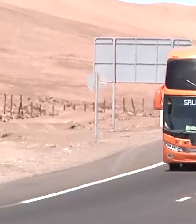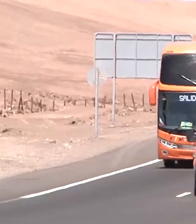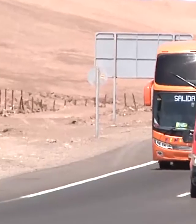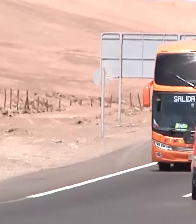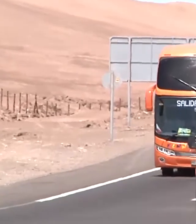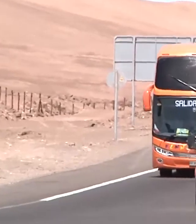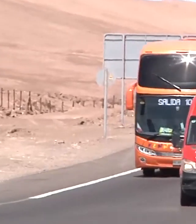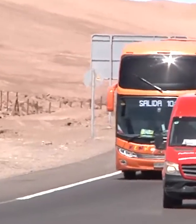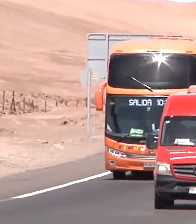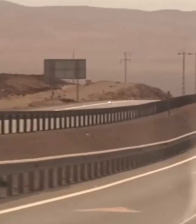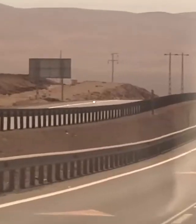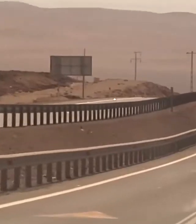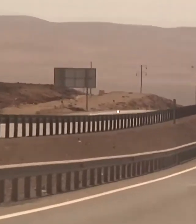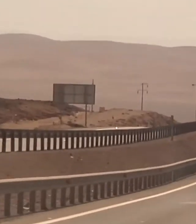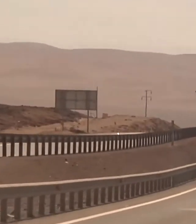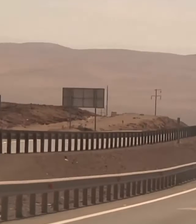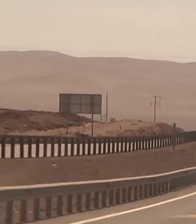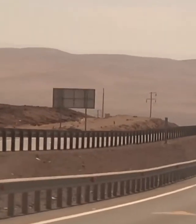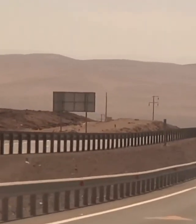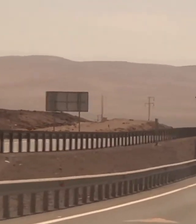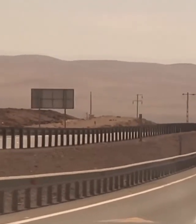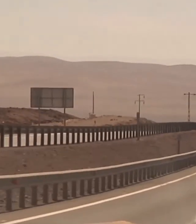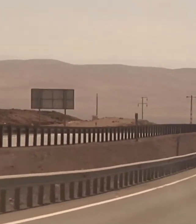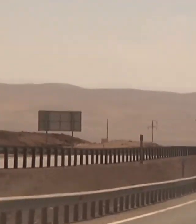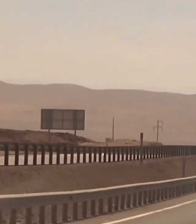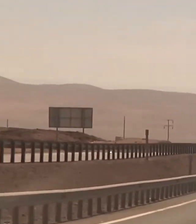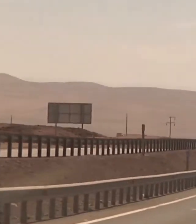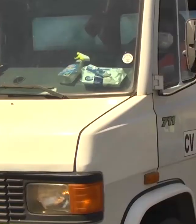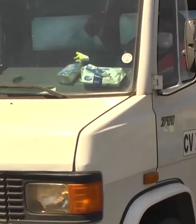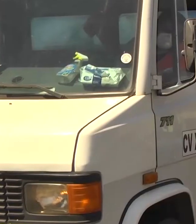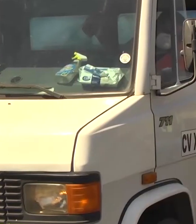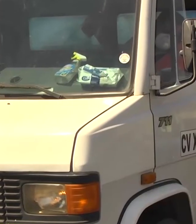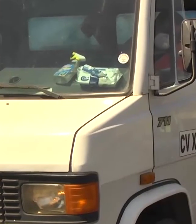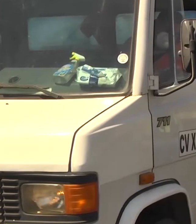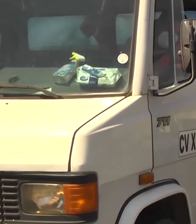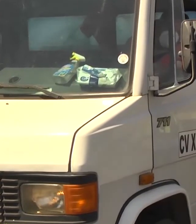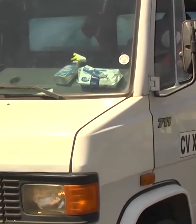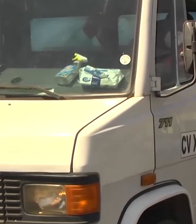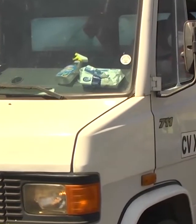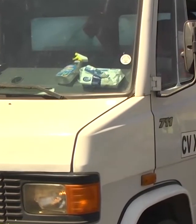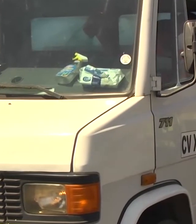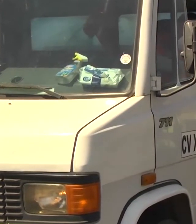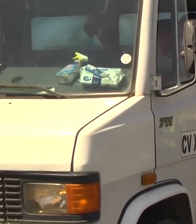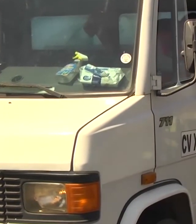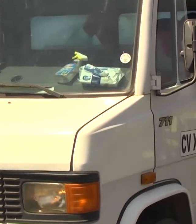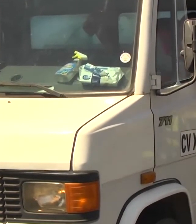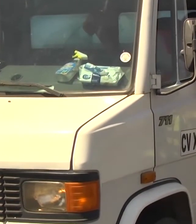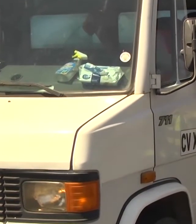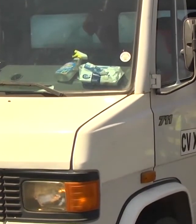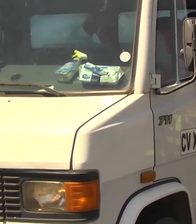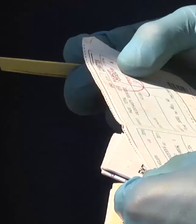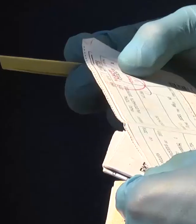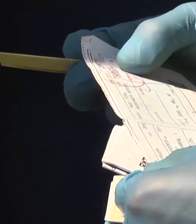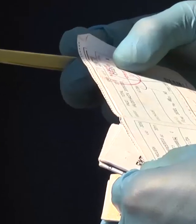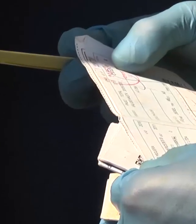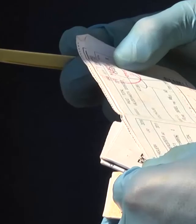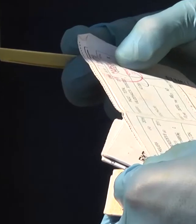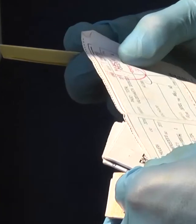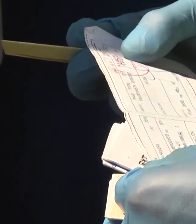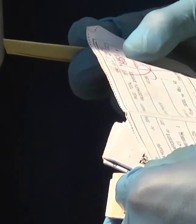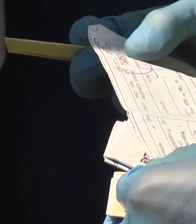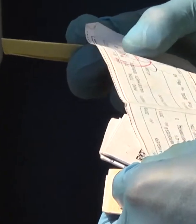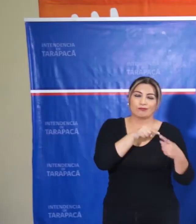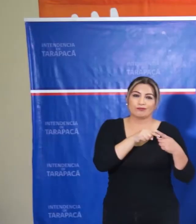dio a conocer la planificación para evitar desplazamientos entre las comunas durante el fin de semana largo por el primero de mayo.